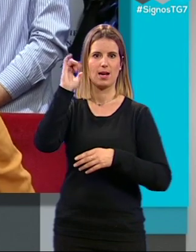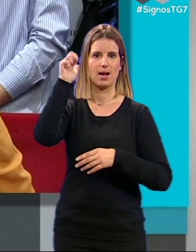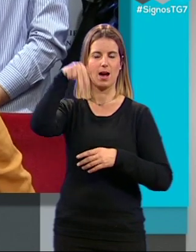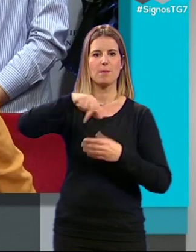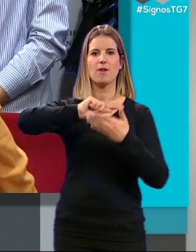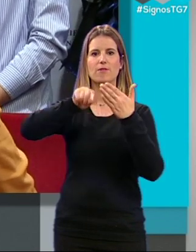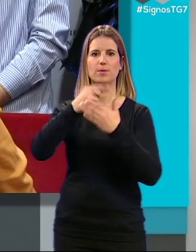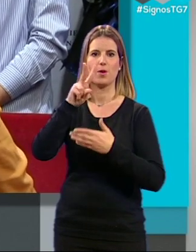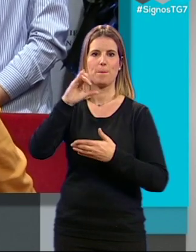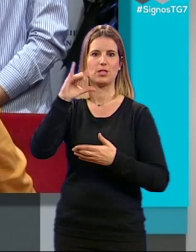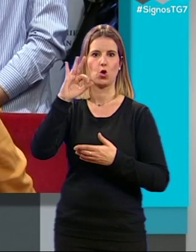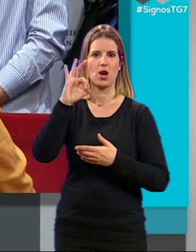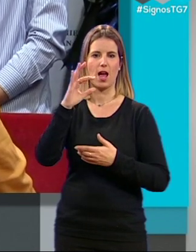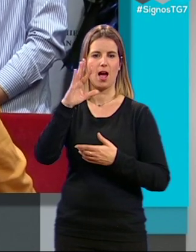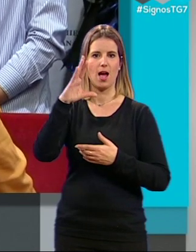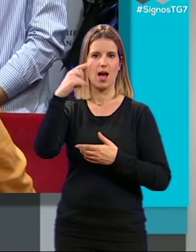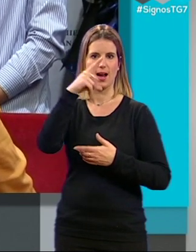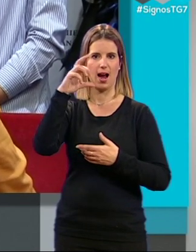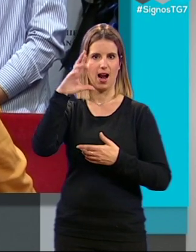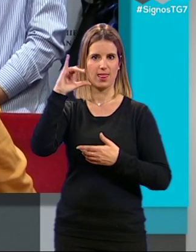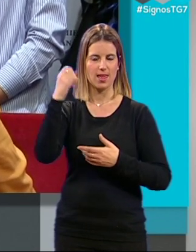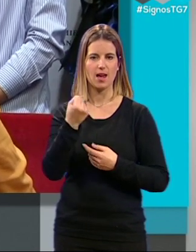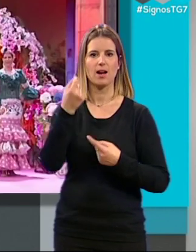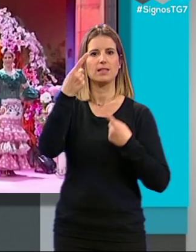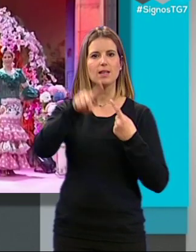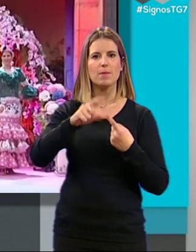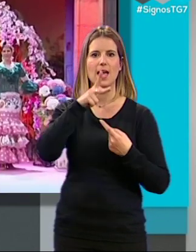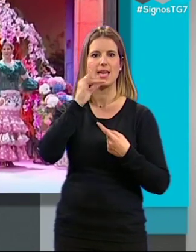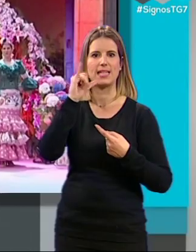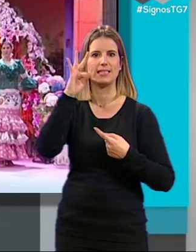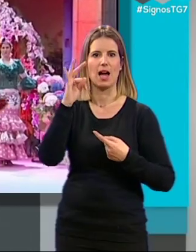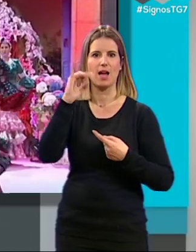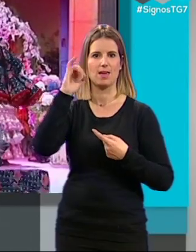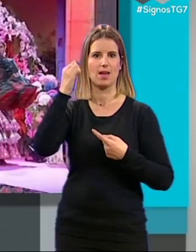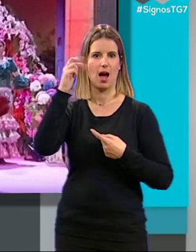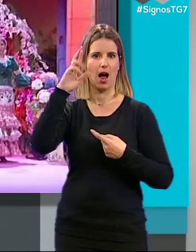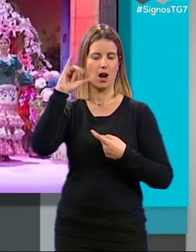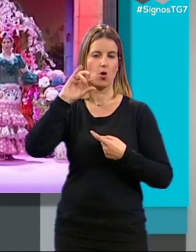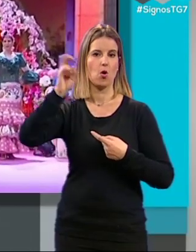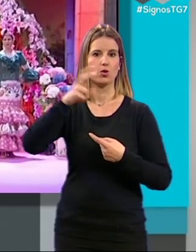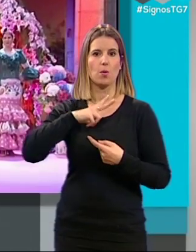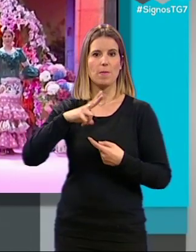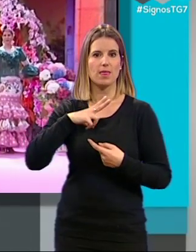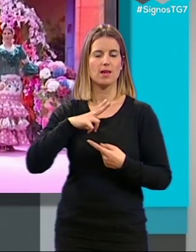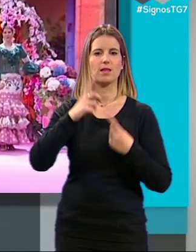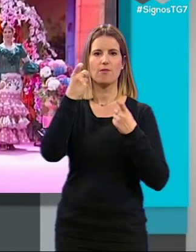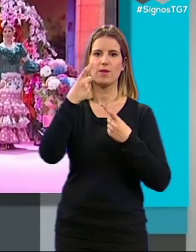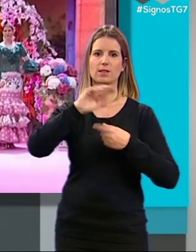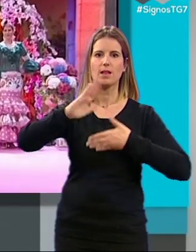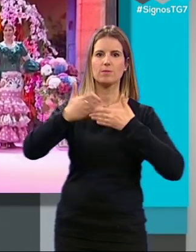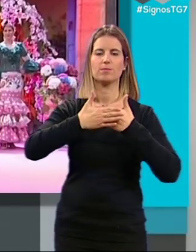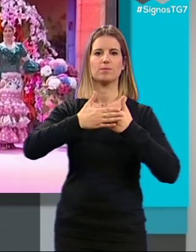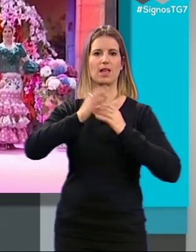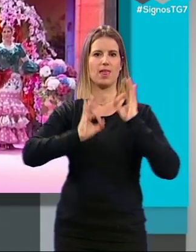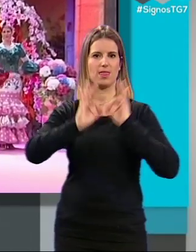Victoria García tenemos también a Ita y Arco y hay otros que están pendientes y cerramos como he dicho con el desfile de la